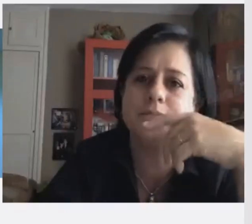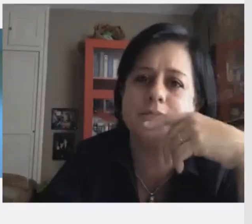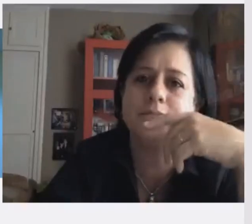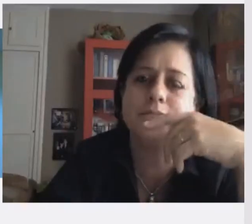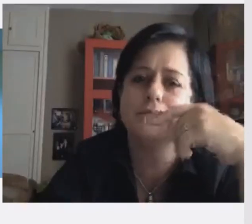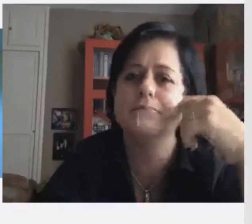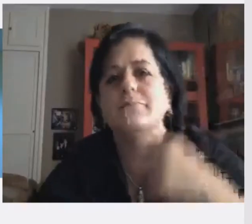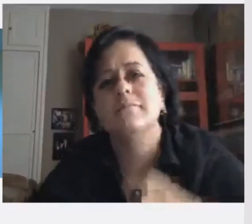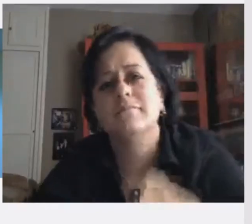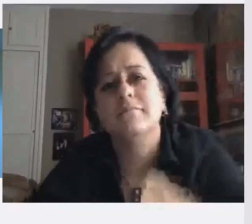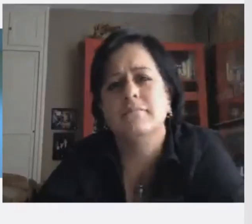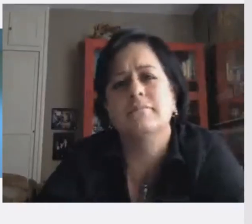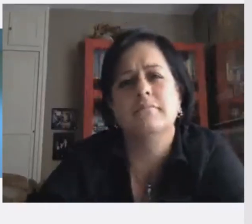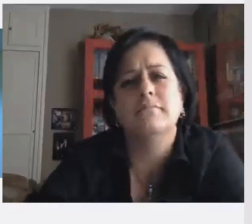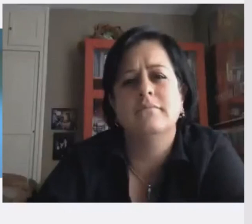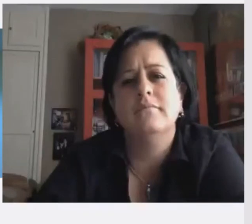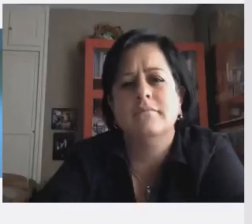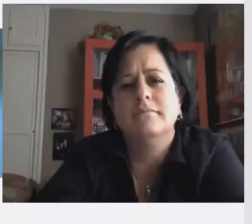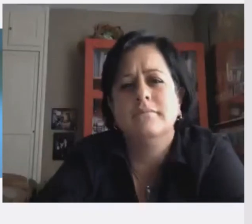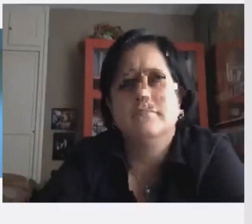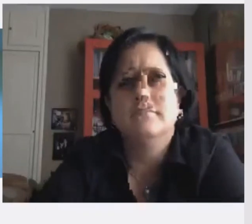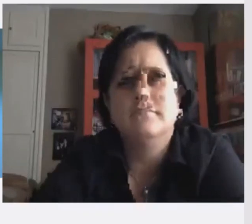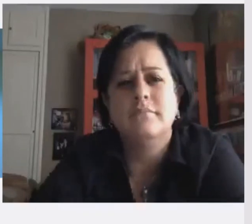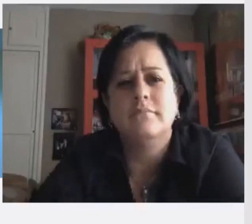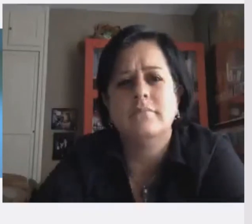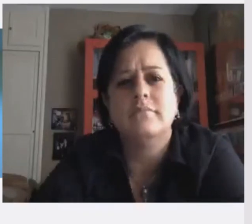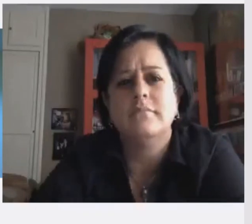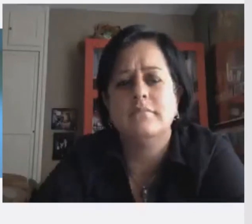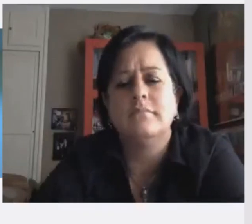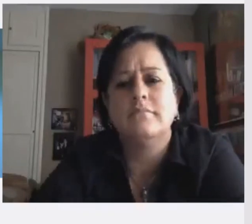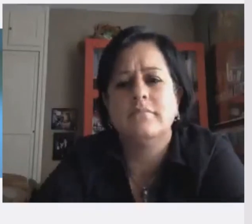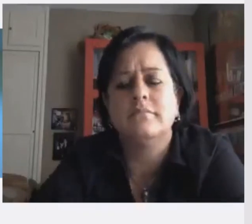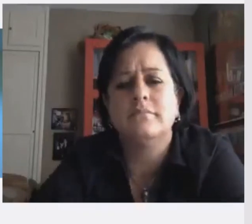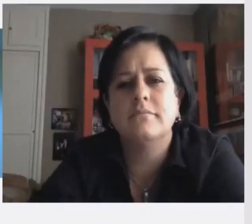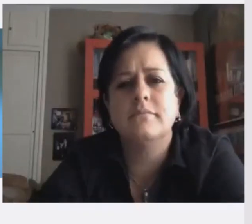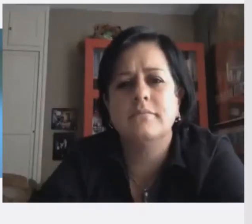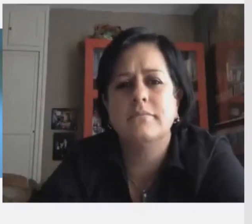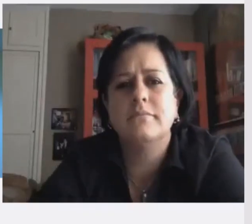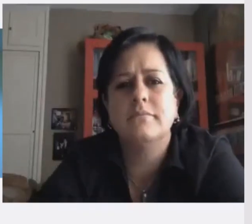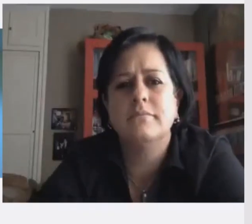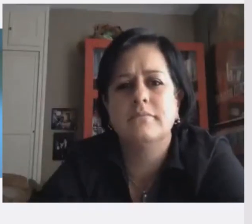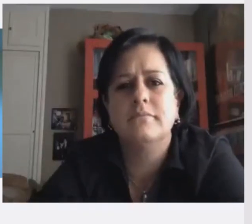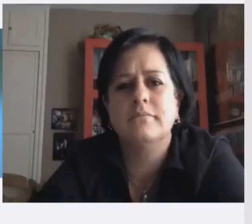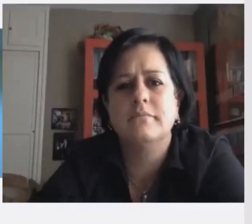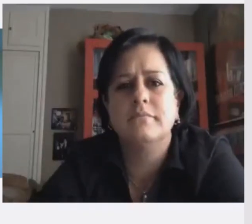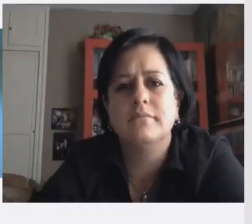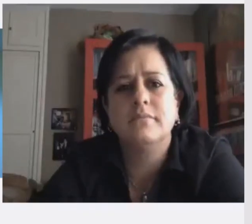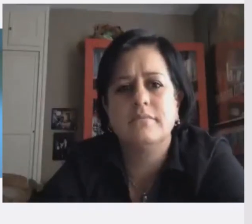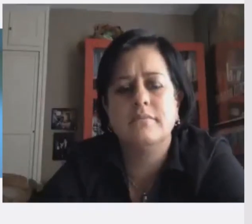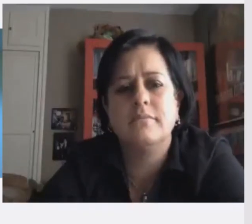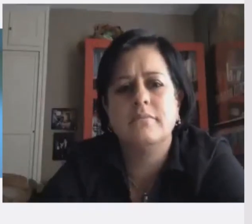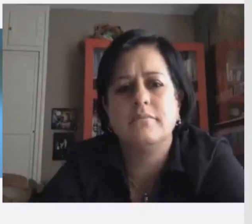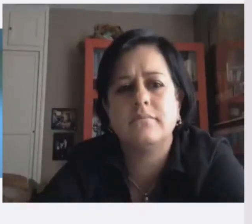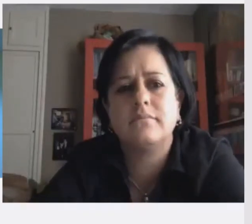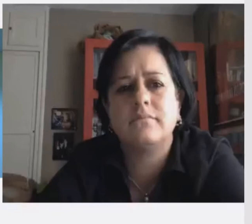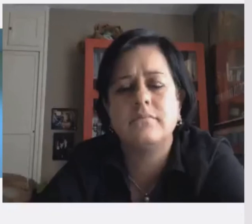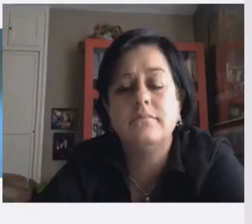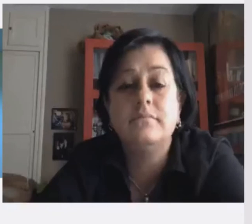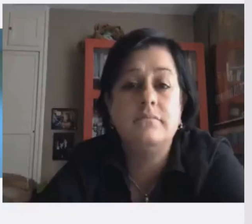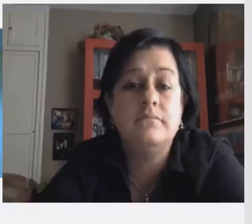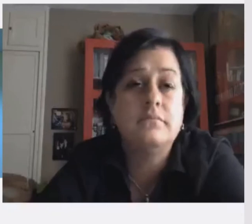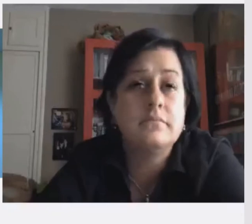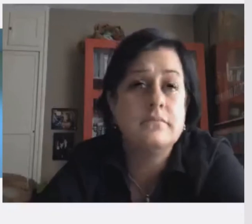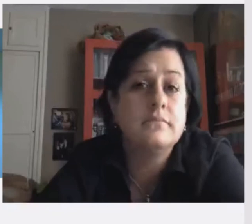Что касается моего метода и подхода, он состоит в том, что не нужно издеваться над